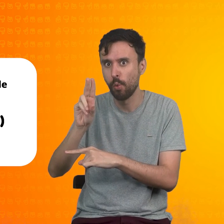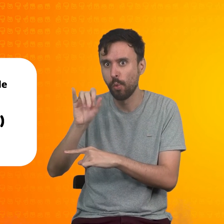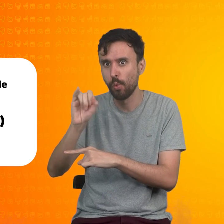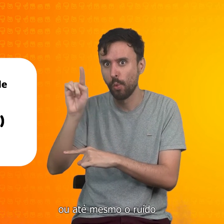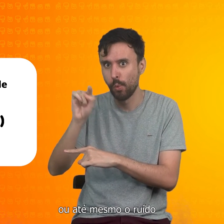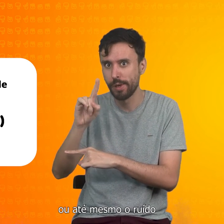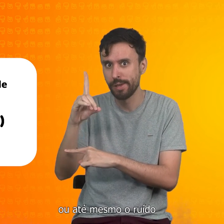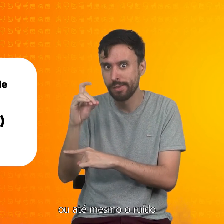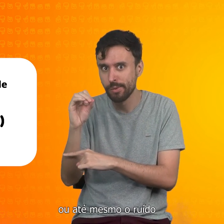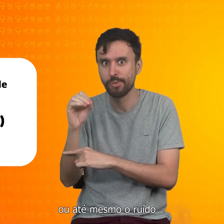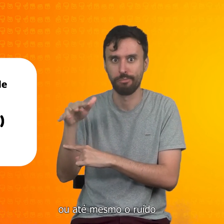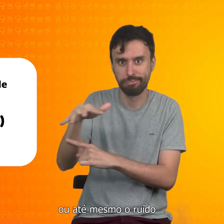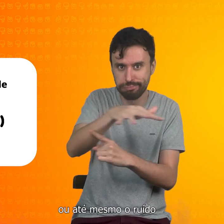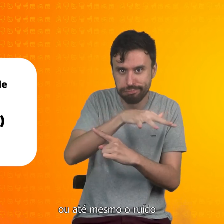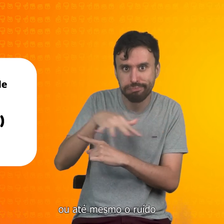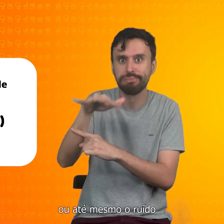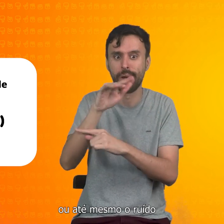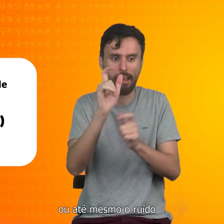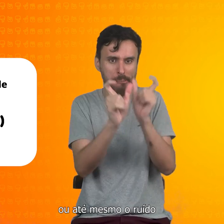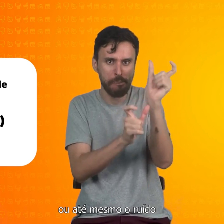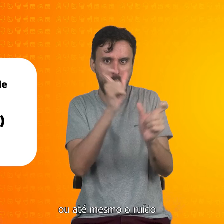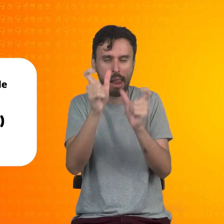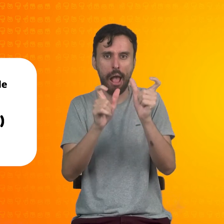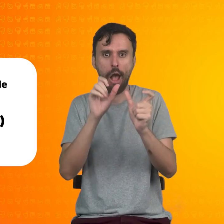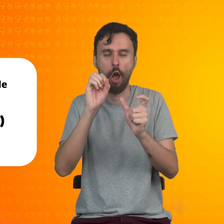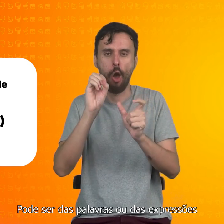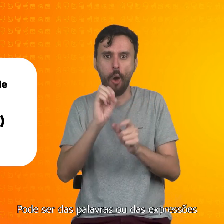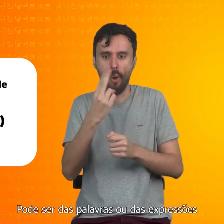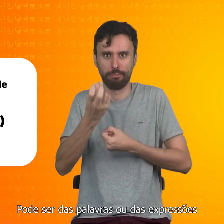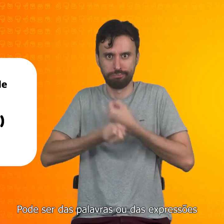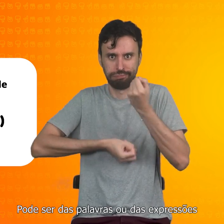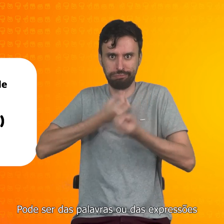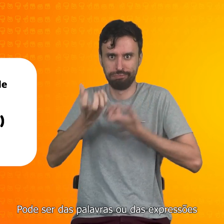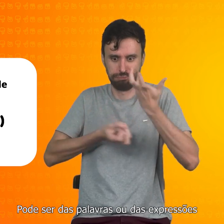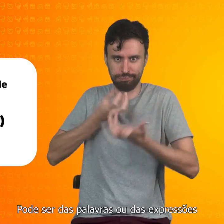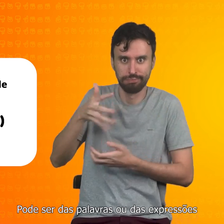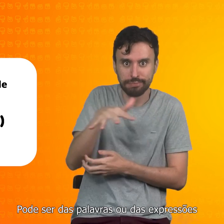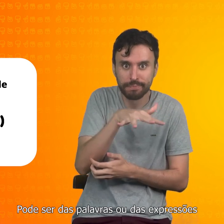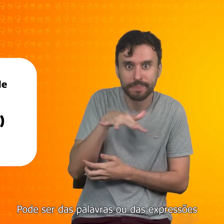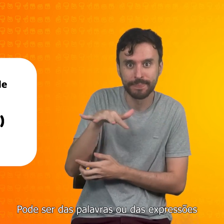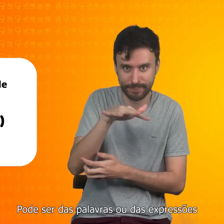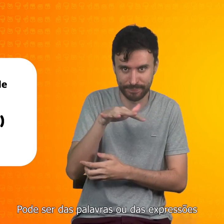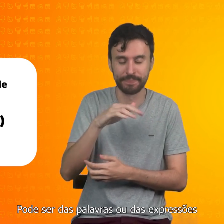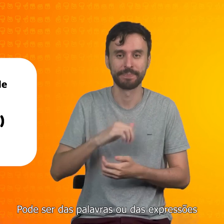ou até mesmo o ruído. Pode ser das palavras ou das expressões.